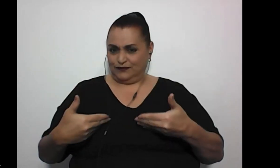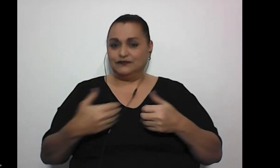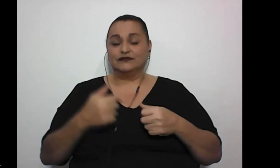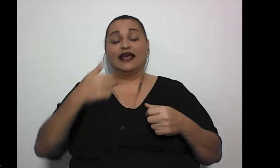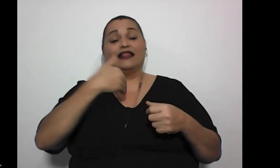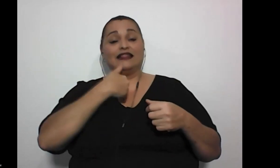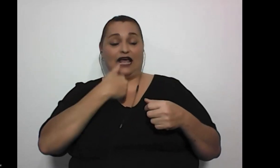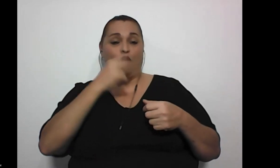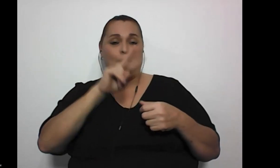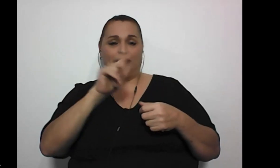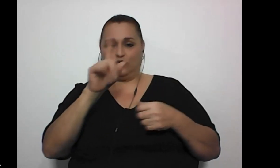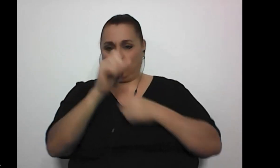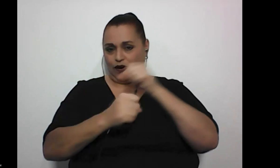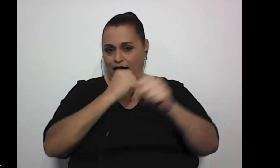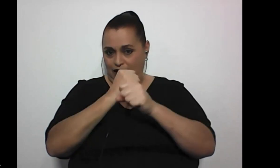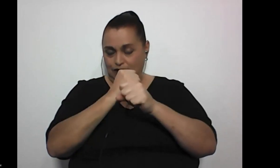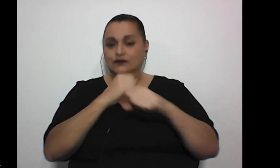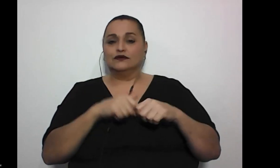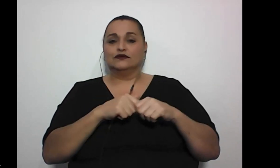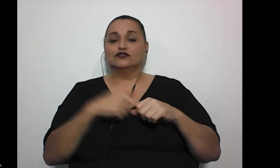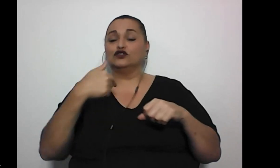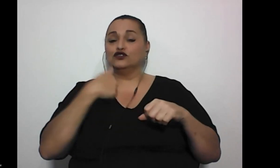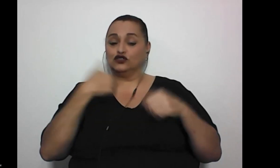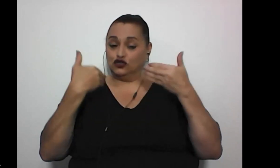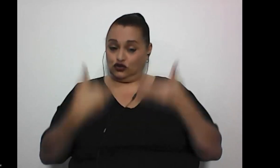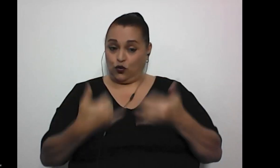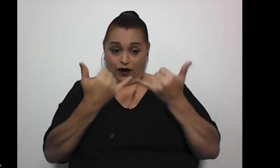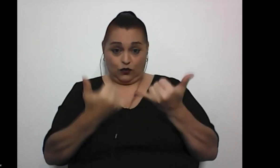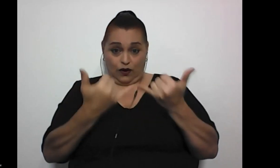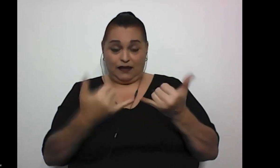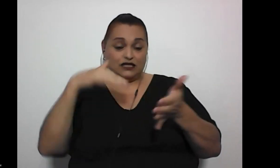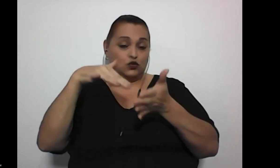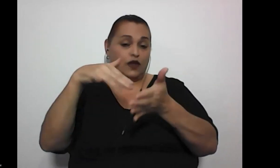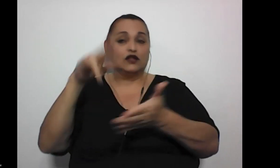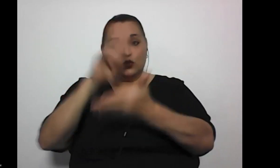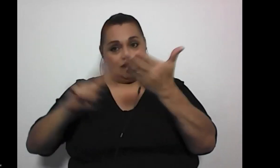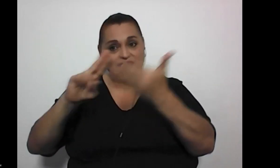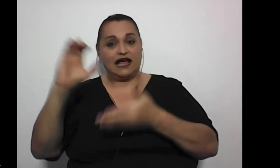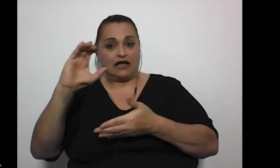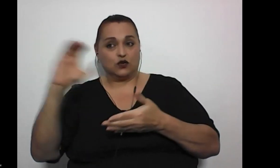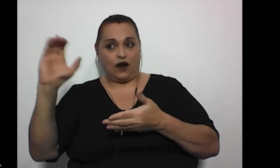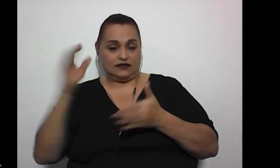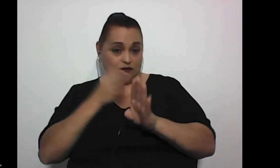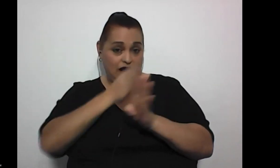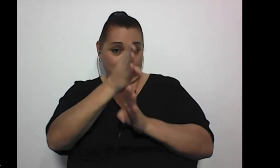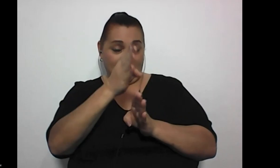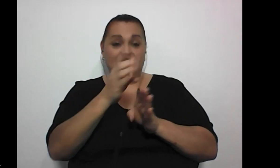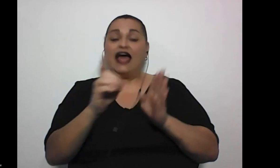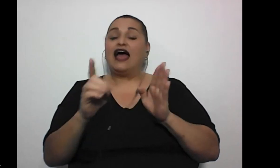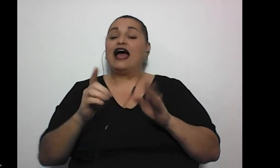Tengo 21 años para empezar, ¿verdad? Soy actualmente estudiante de la Universidad Castro Carazo, una carrera de Derecho,